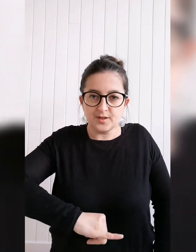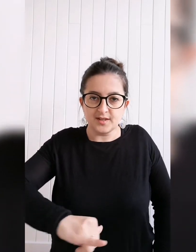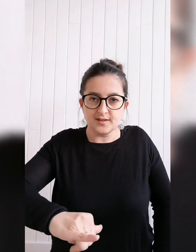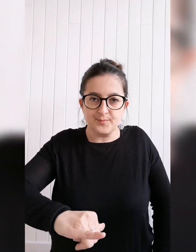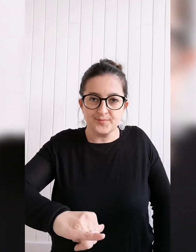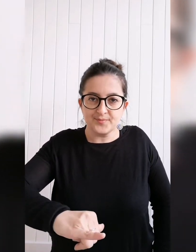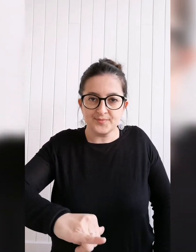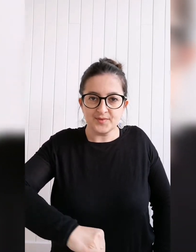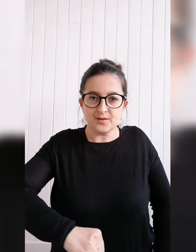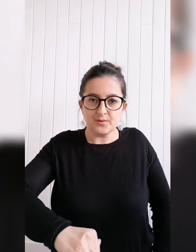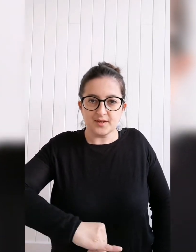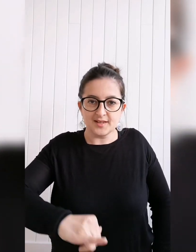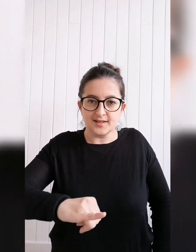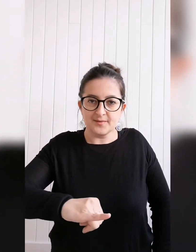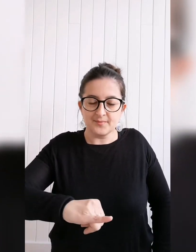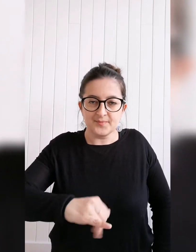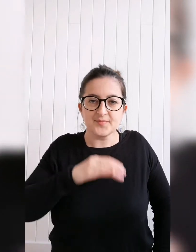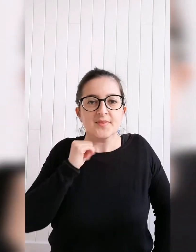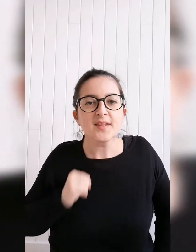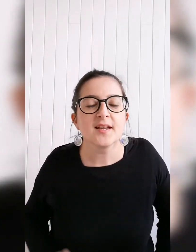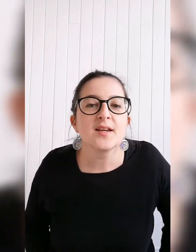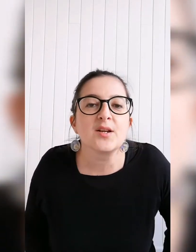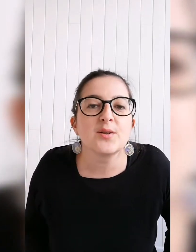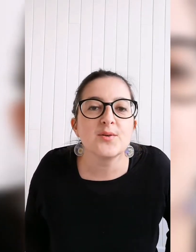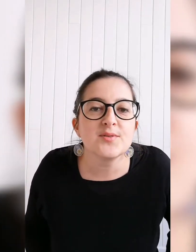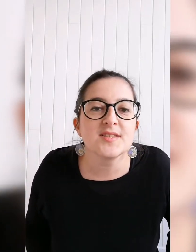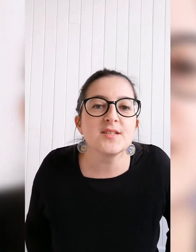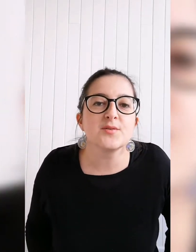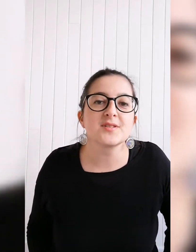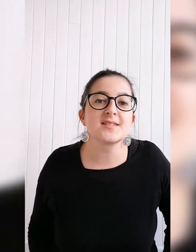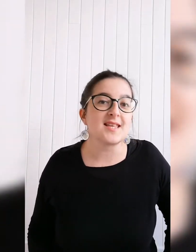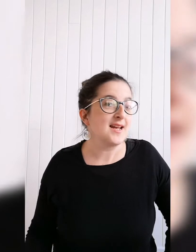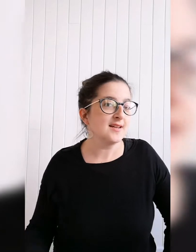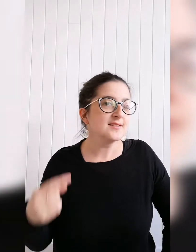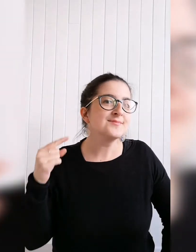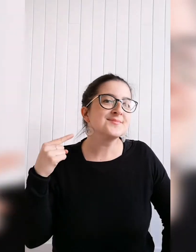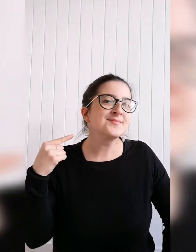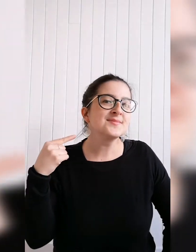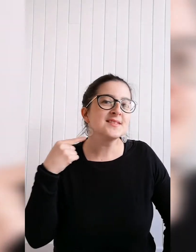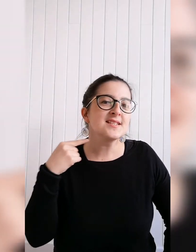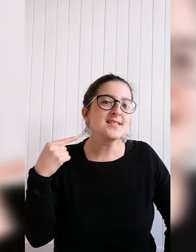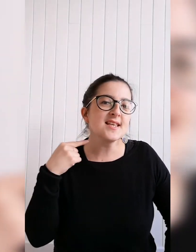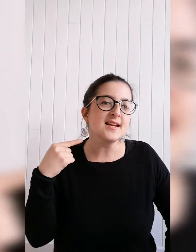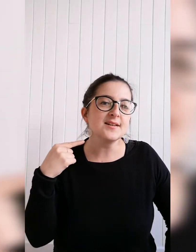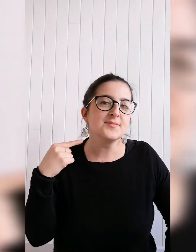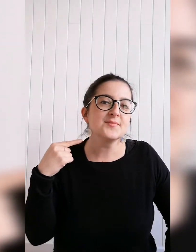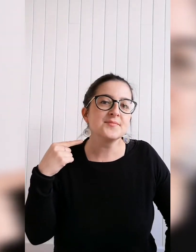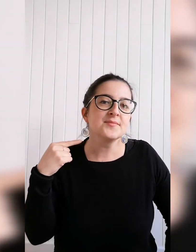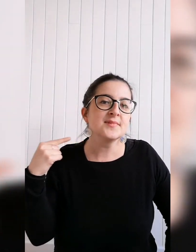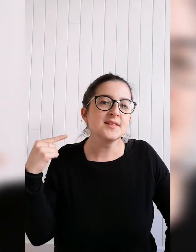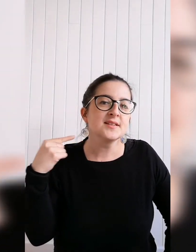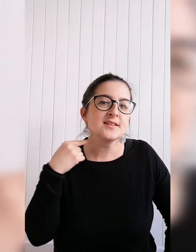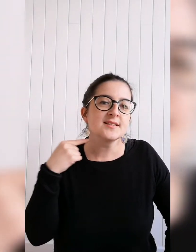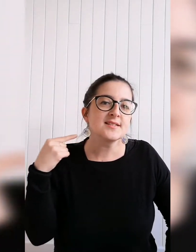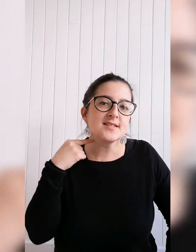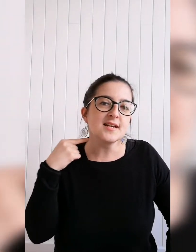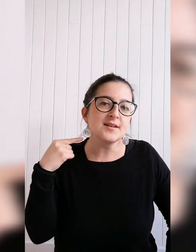Urine. Urine. Le signe sel. Sel. Sel.